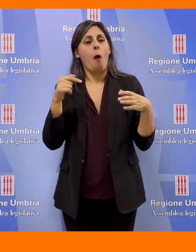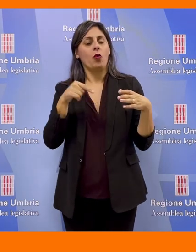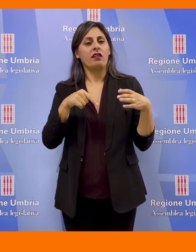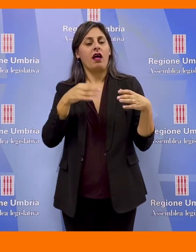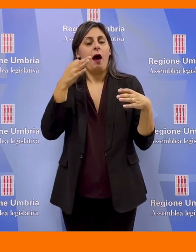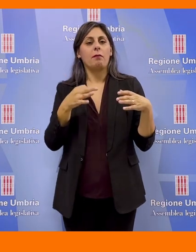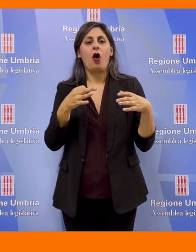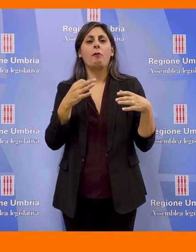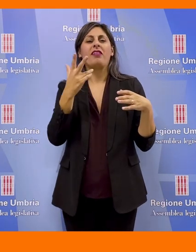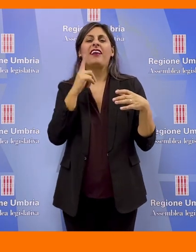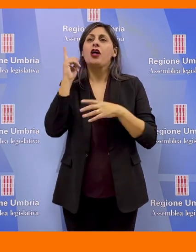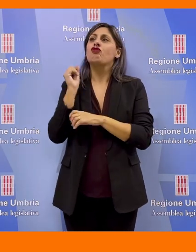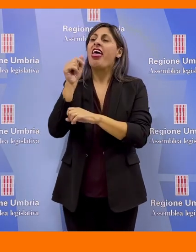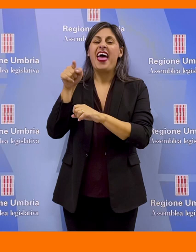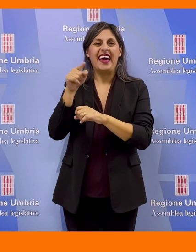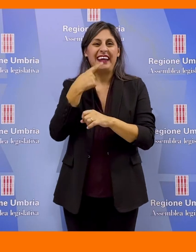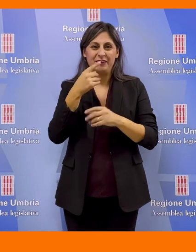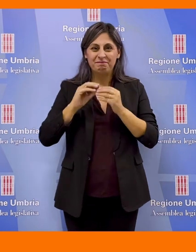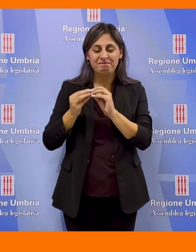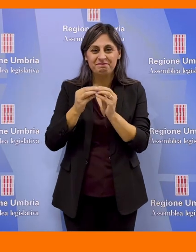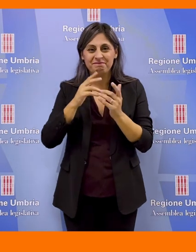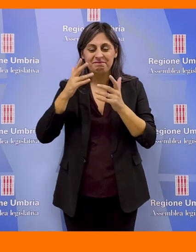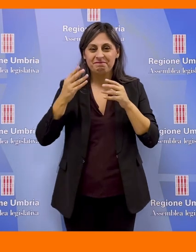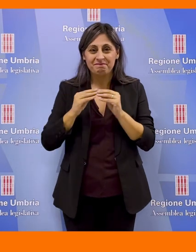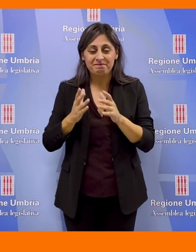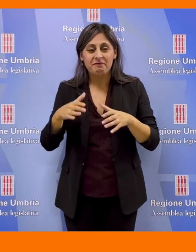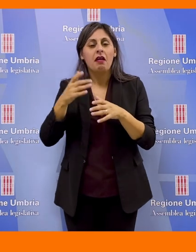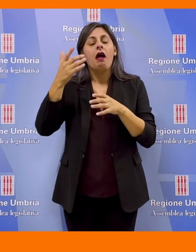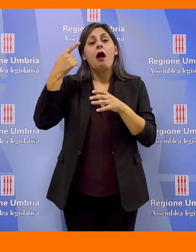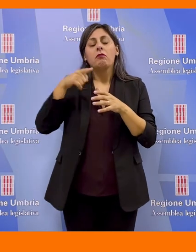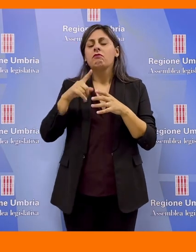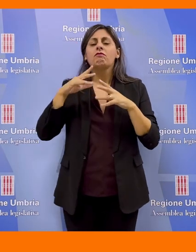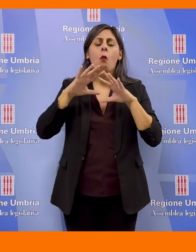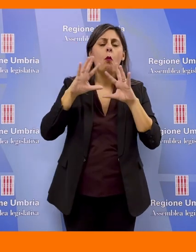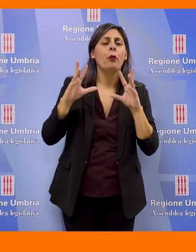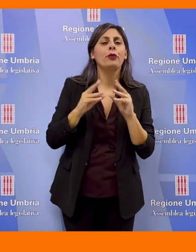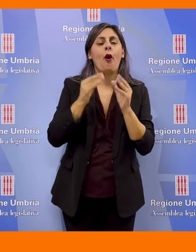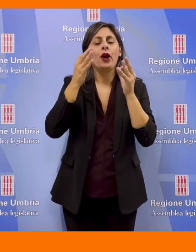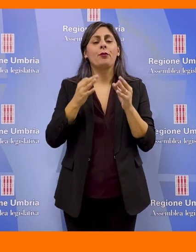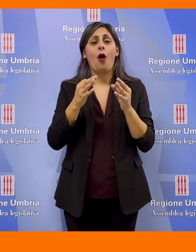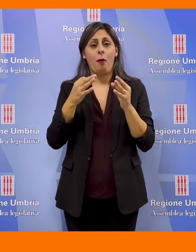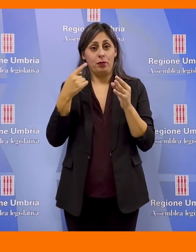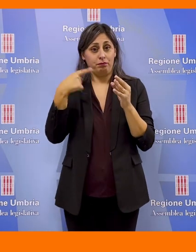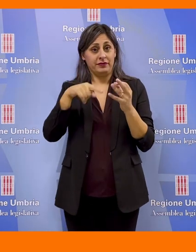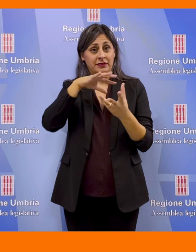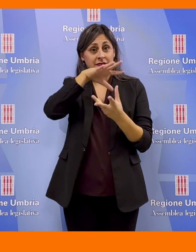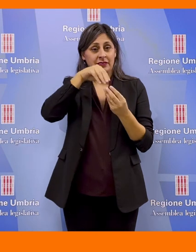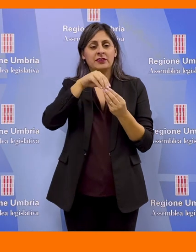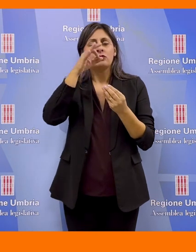rappresentato da quei ceri, da quei ceraioli e l'unione veramente di tutto questo, è ben